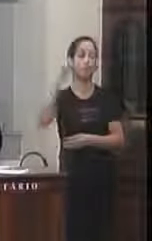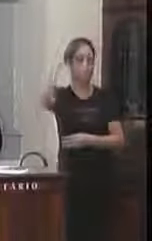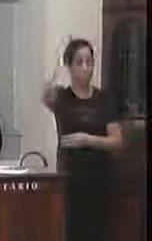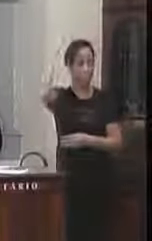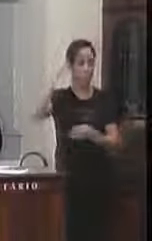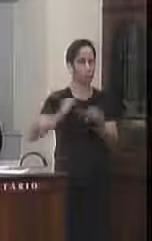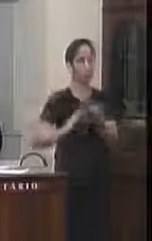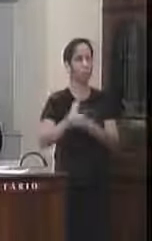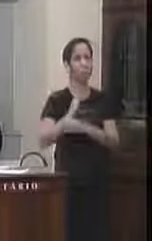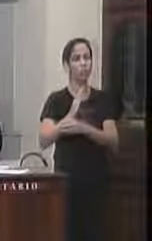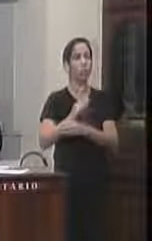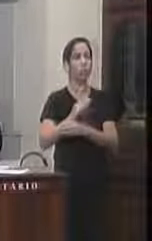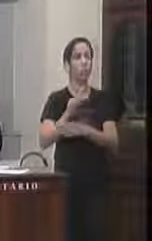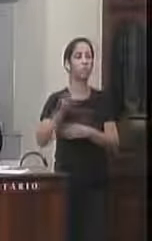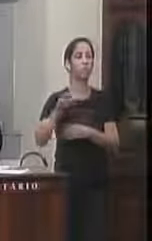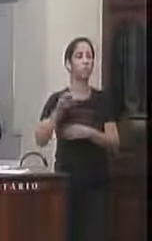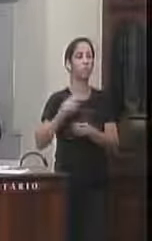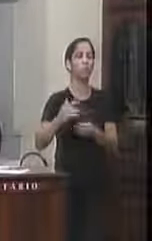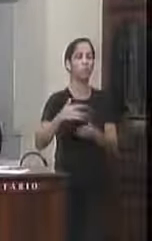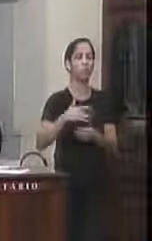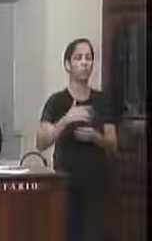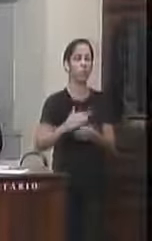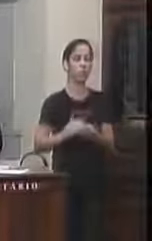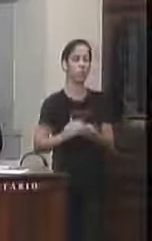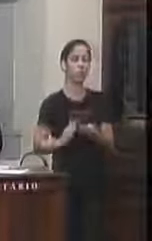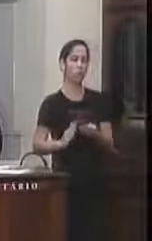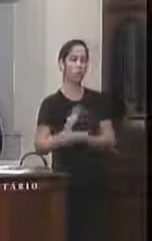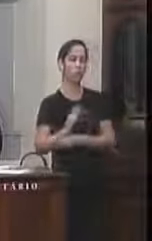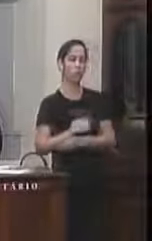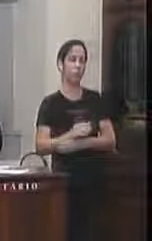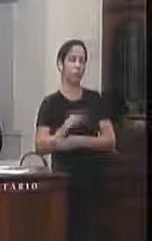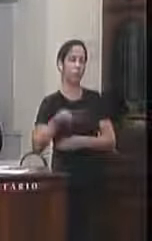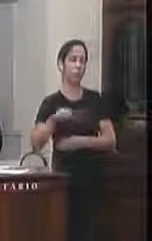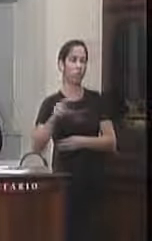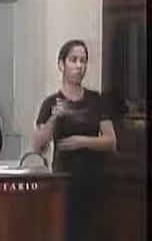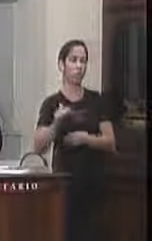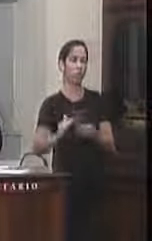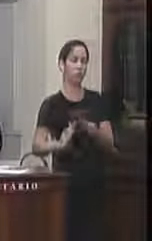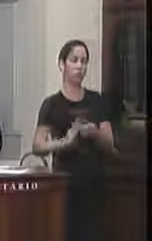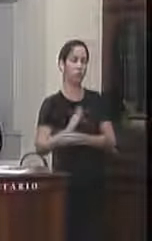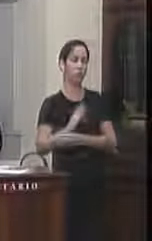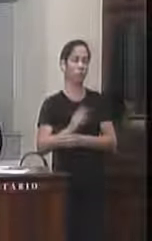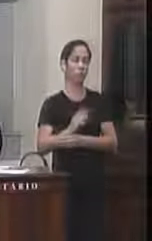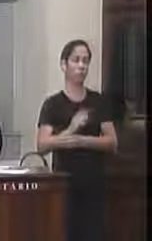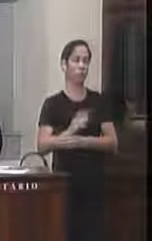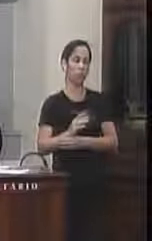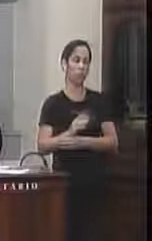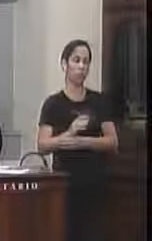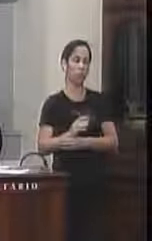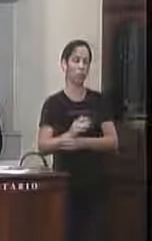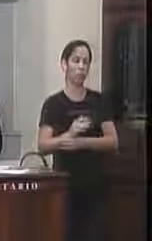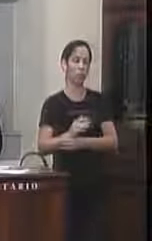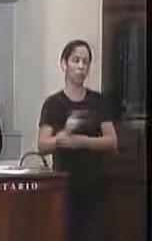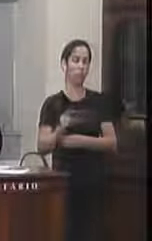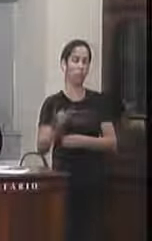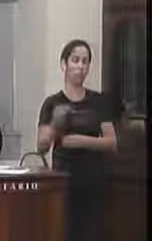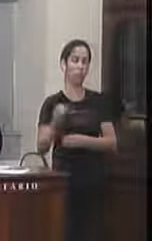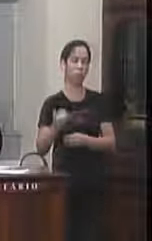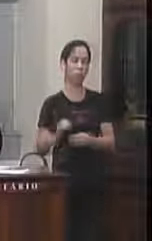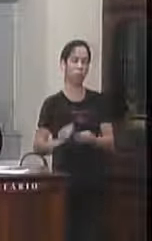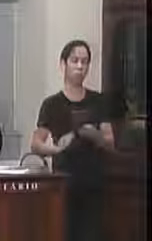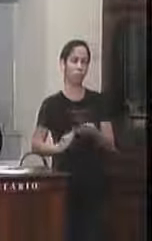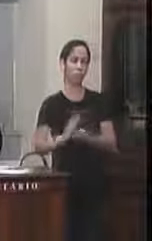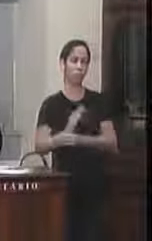Oliveira Marquinhos da Saúde Michelle Vieira Cabral Paulo Ciel Salves